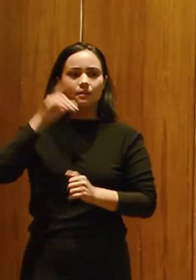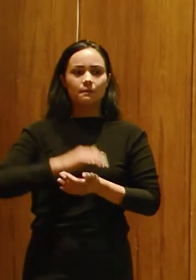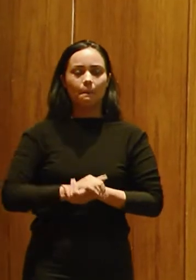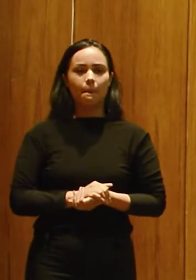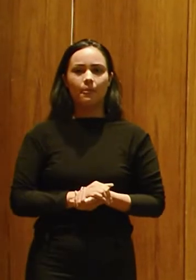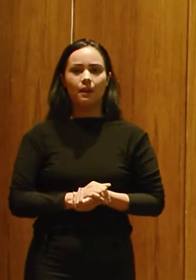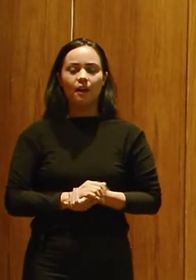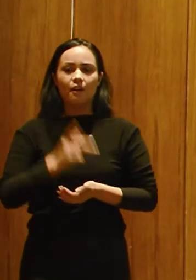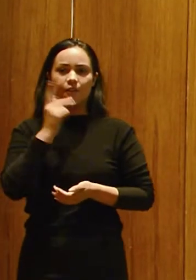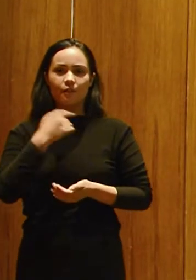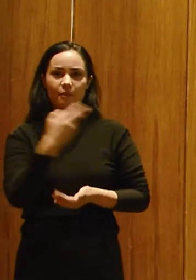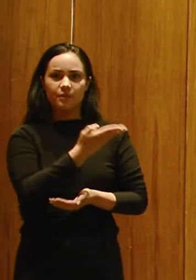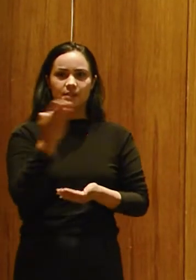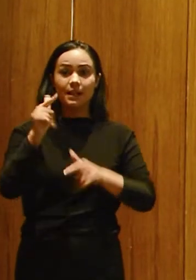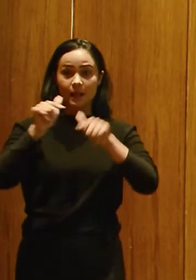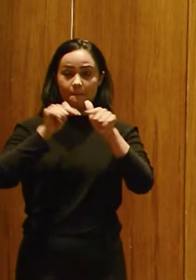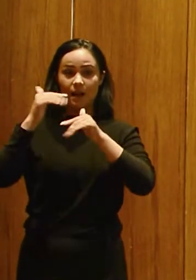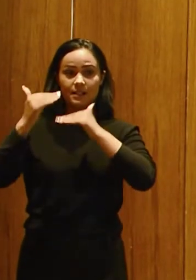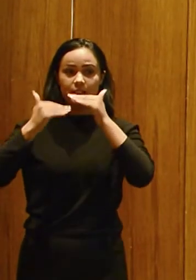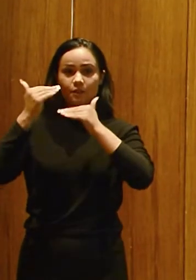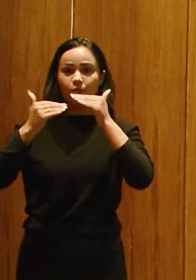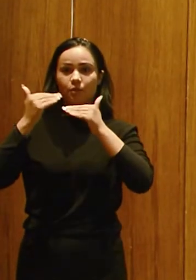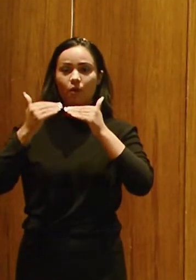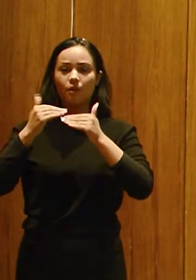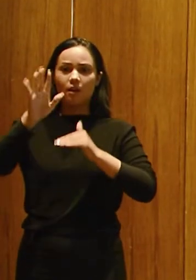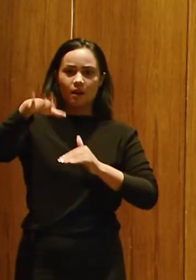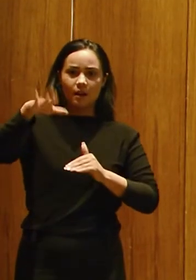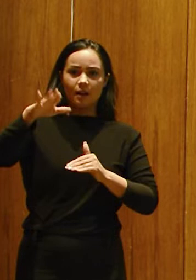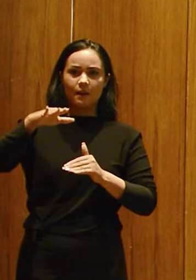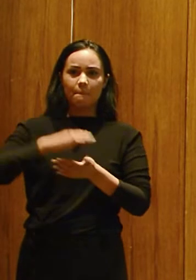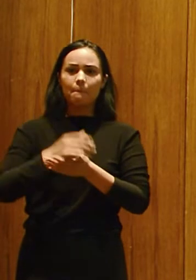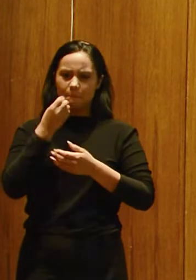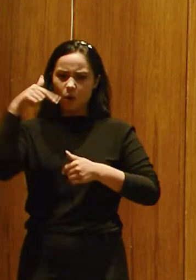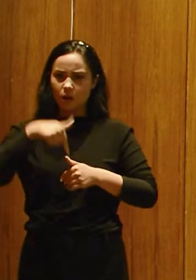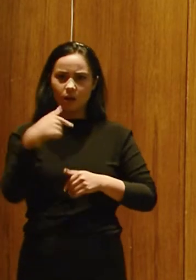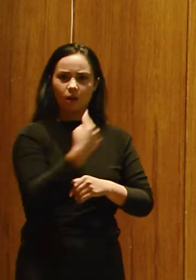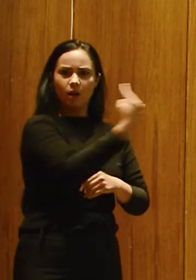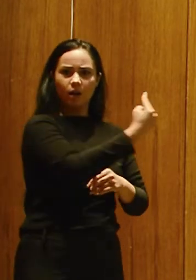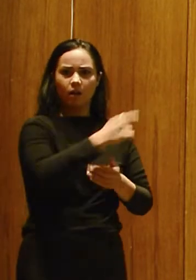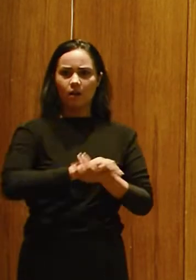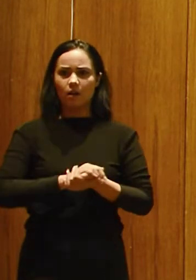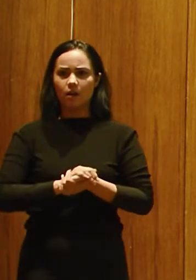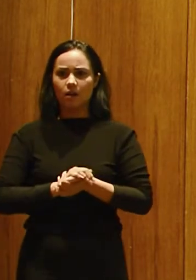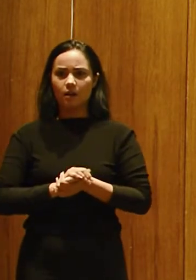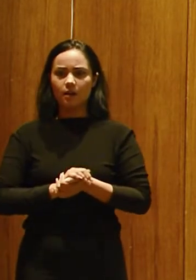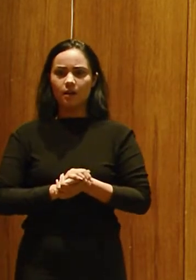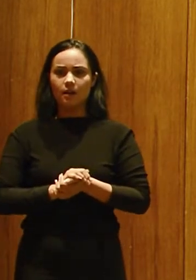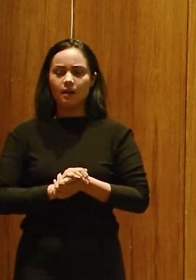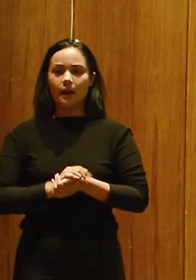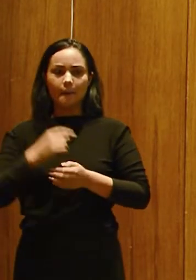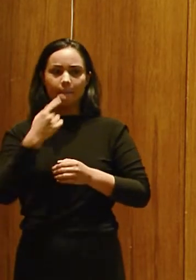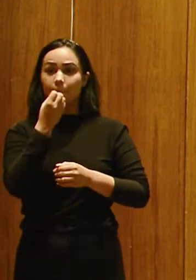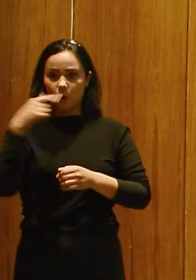falar um pouco para vocês sobre o trabalho que a gente desenvolve especificamente com as crianças, o trabalho de adaptação pediátrica